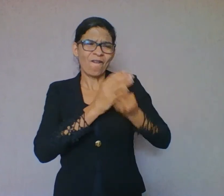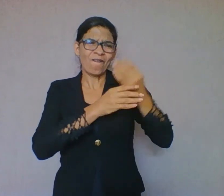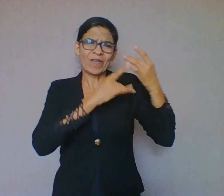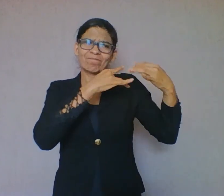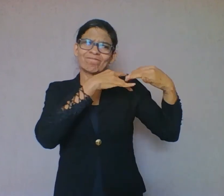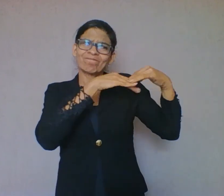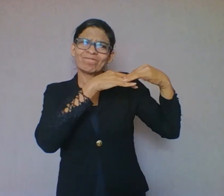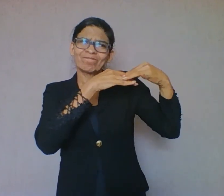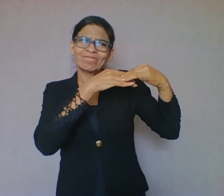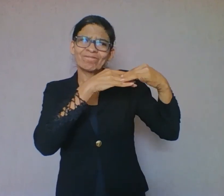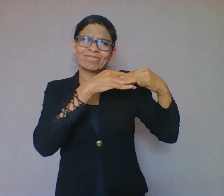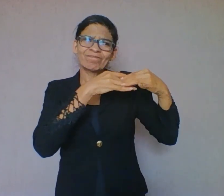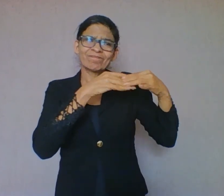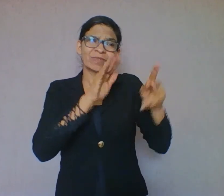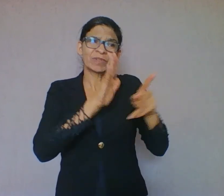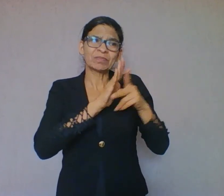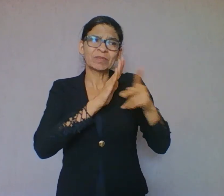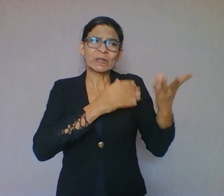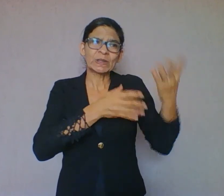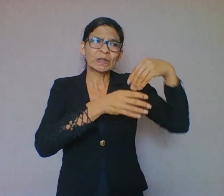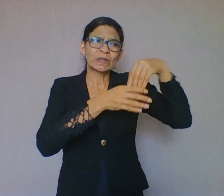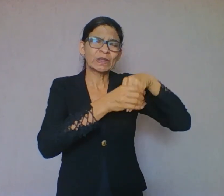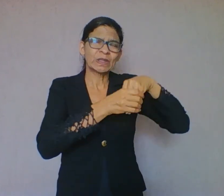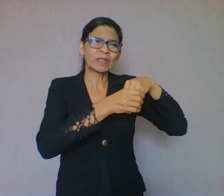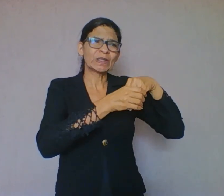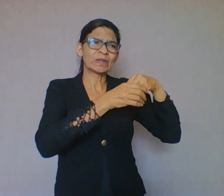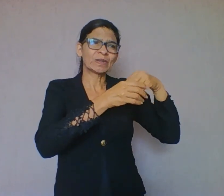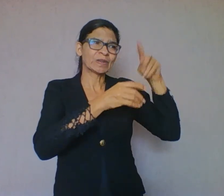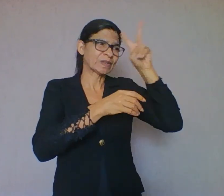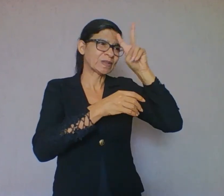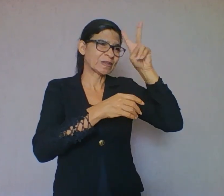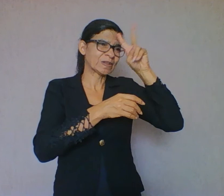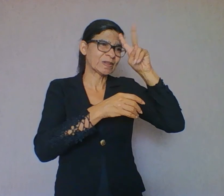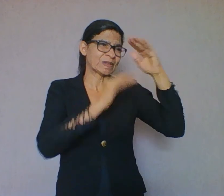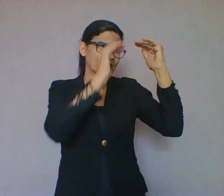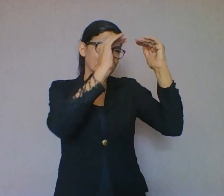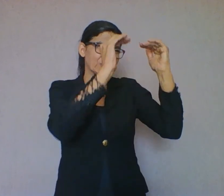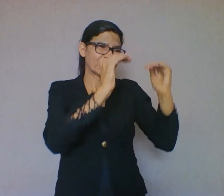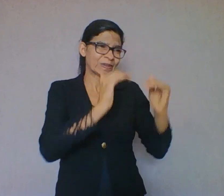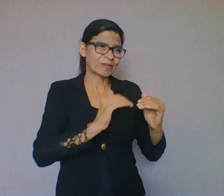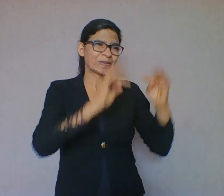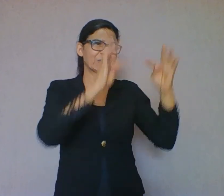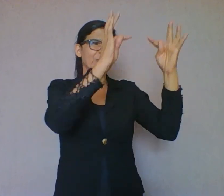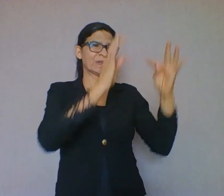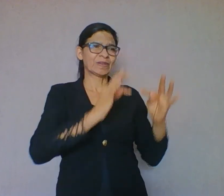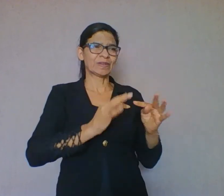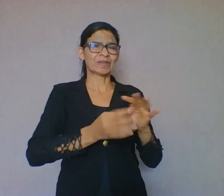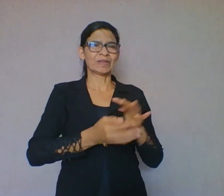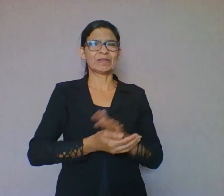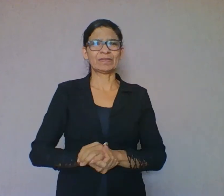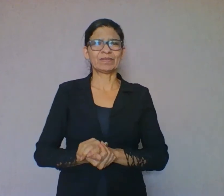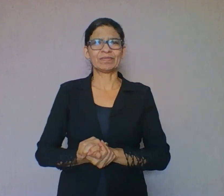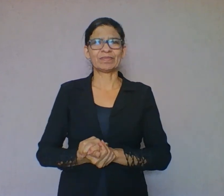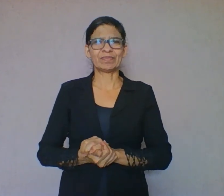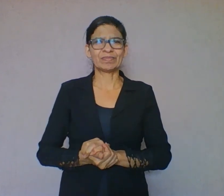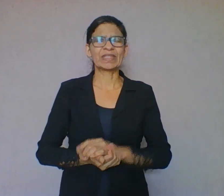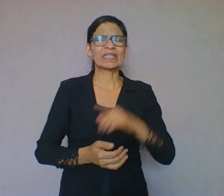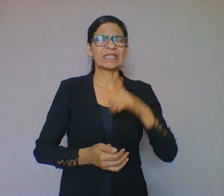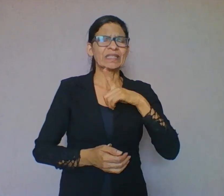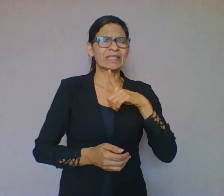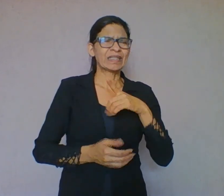criando hipóteses sobre o que vai acontecer no final do texto. A identificação de palavras-chave, que são as palavras mais